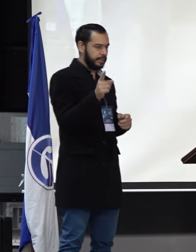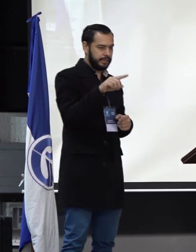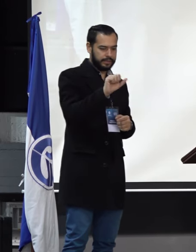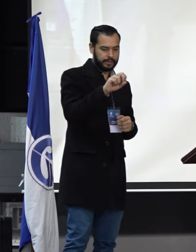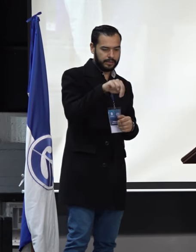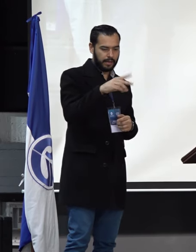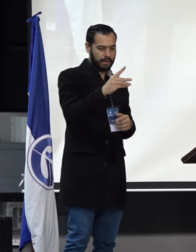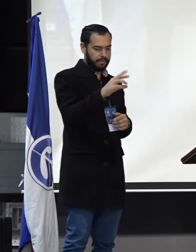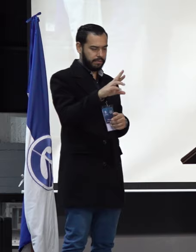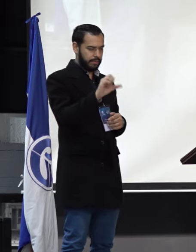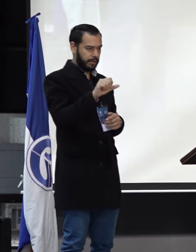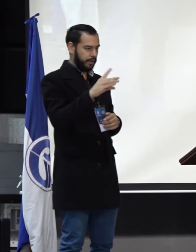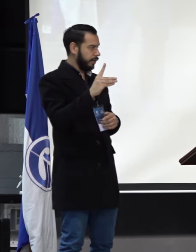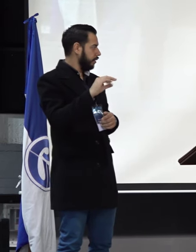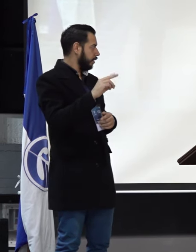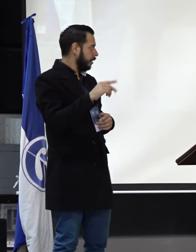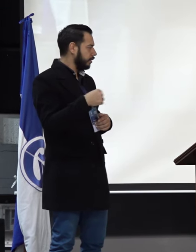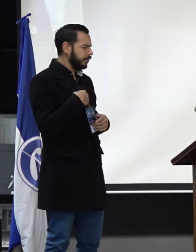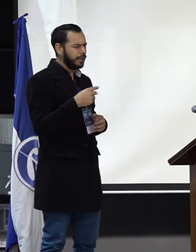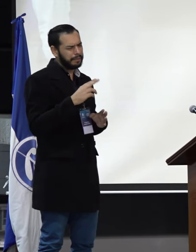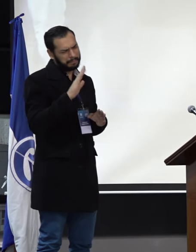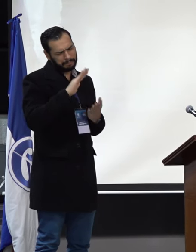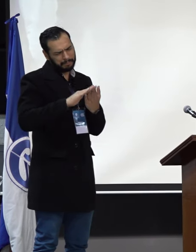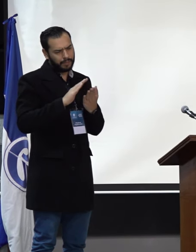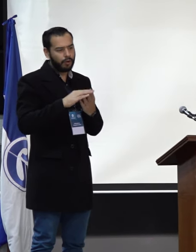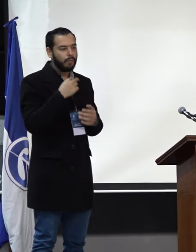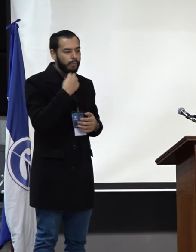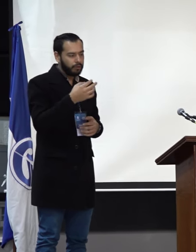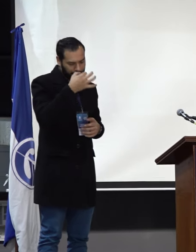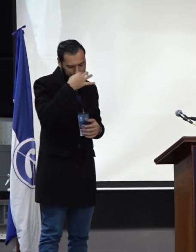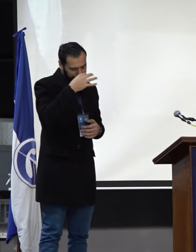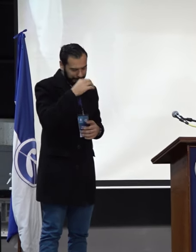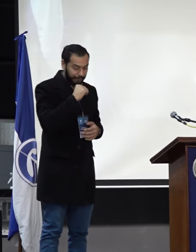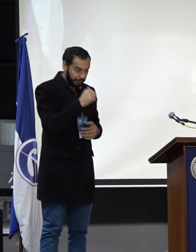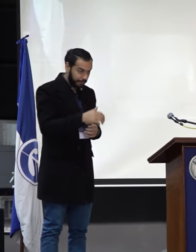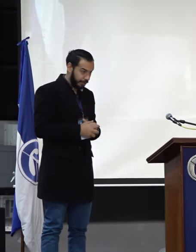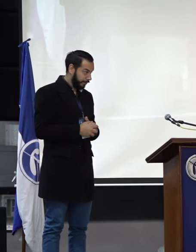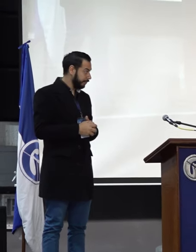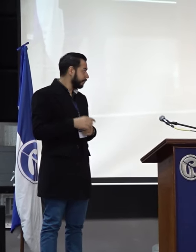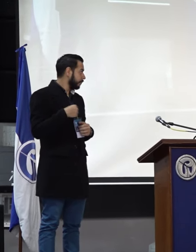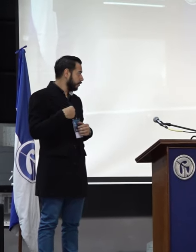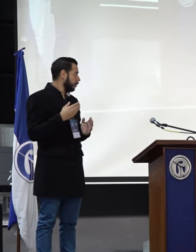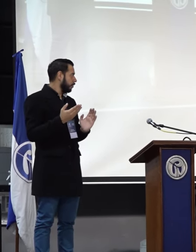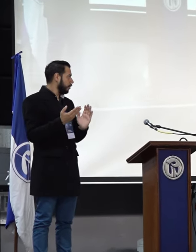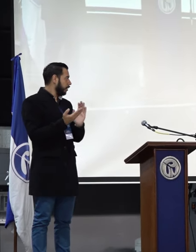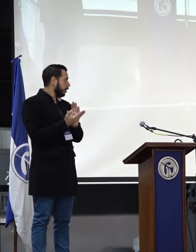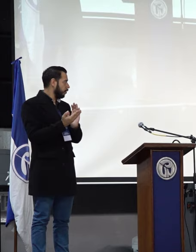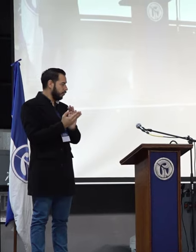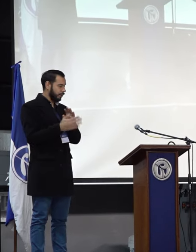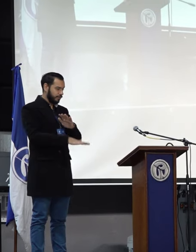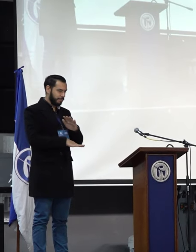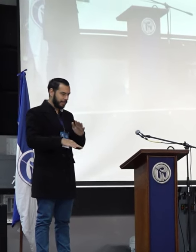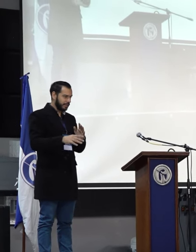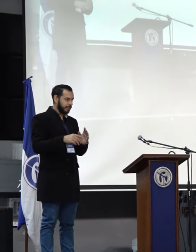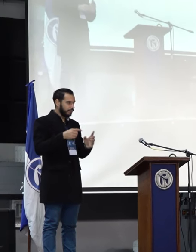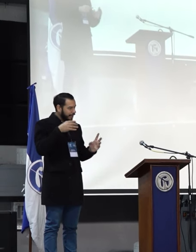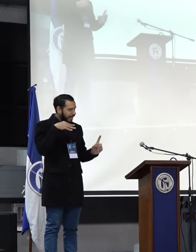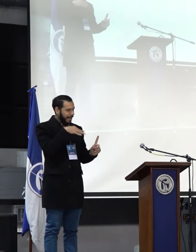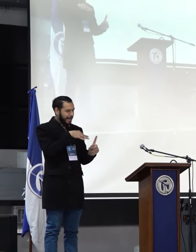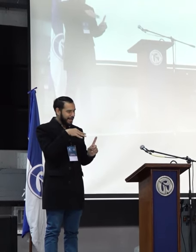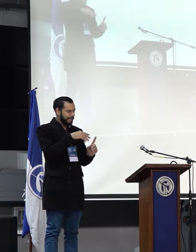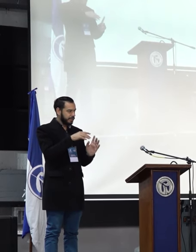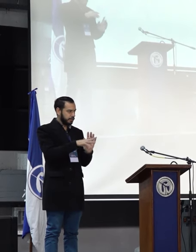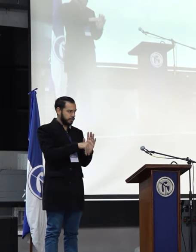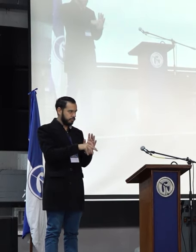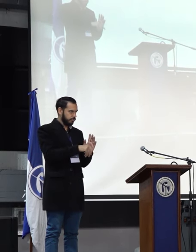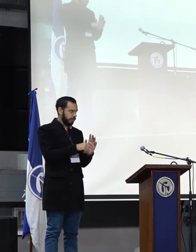para todas. Disculpen la voz, pero ando bastante apestada. Soy licenciada en educación básica con énfasis en ciencias sociales aquí de la Universidad del año